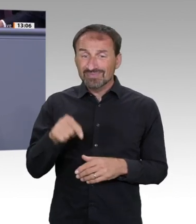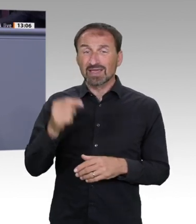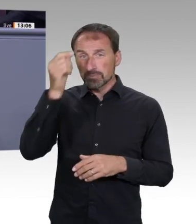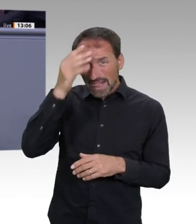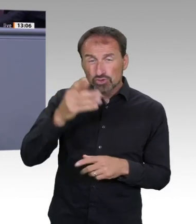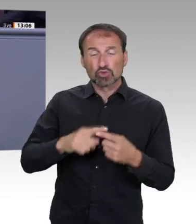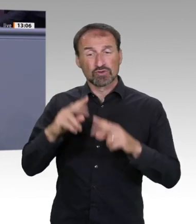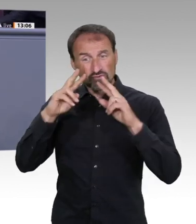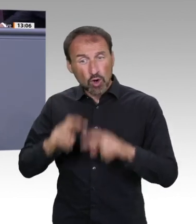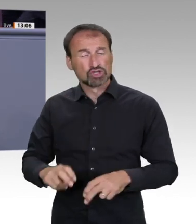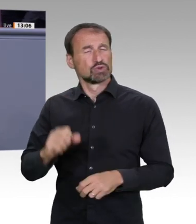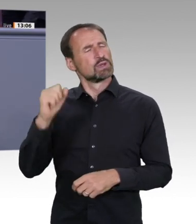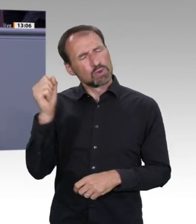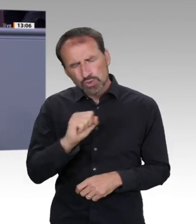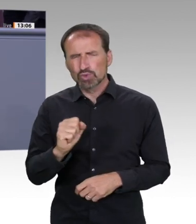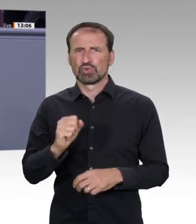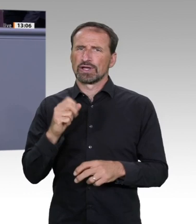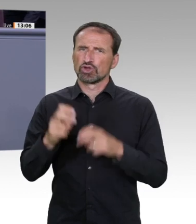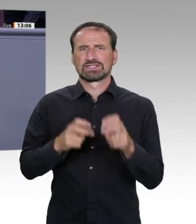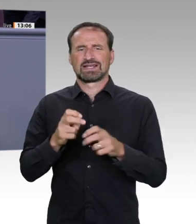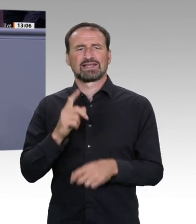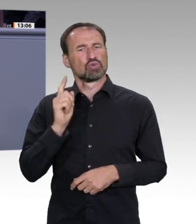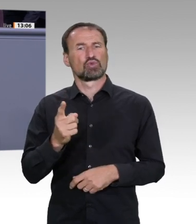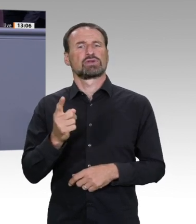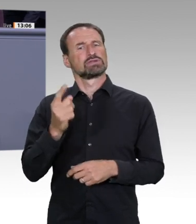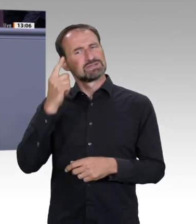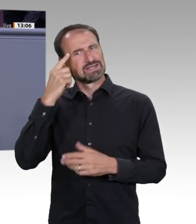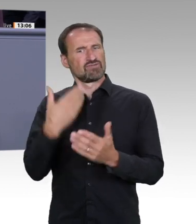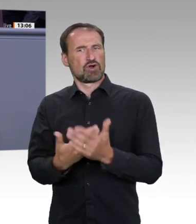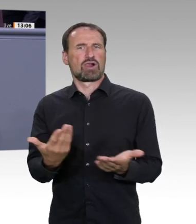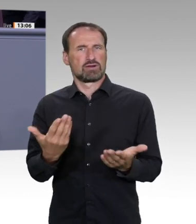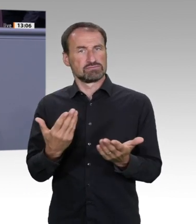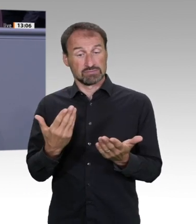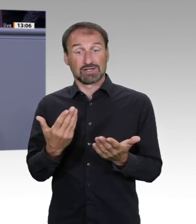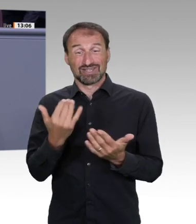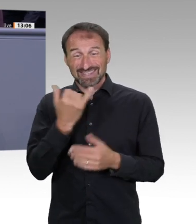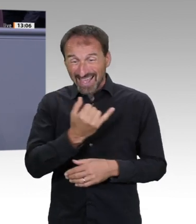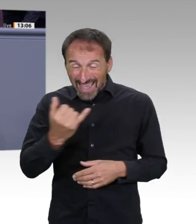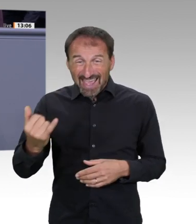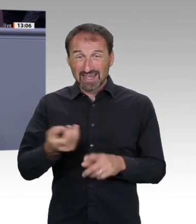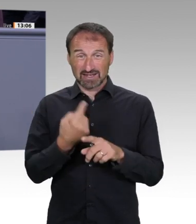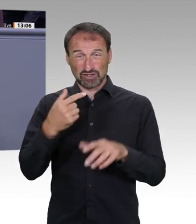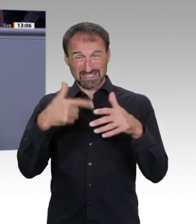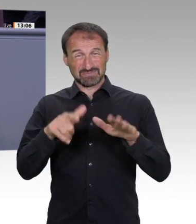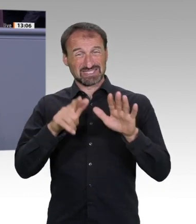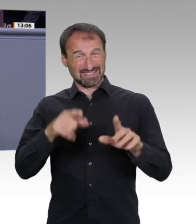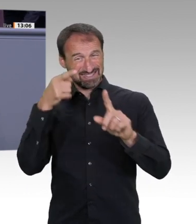können jedes der 17 SDGs erfolgreich fördern. Aus diesem Grund haben wir uns entschieden,